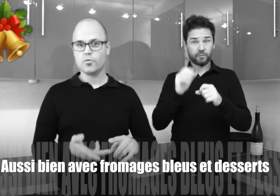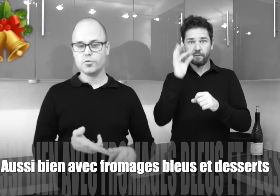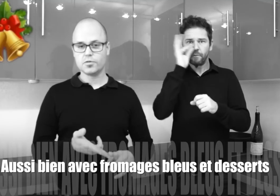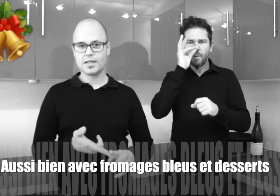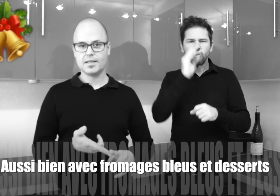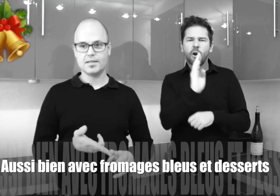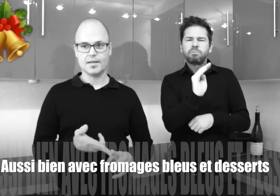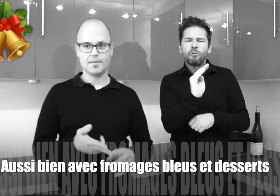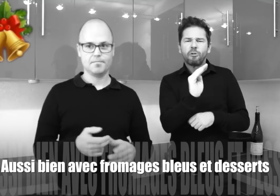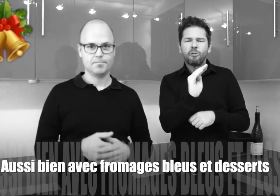ou sur certains desserts.